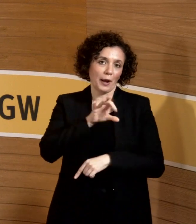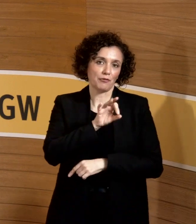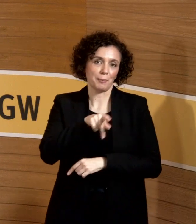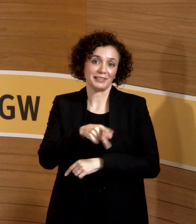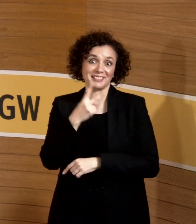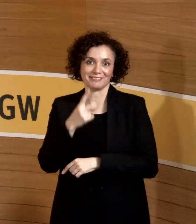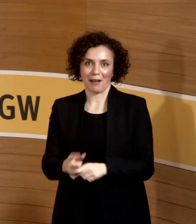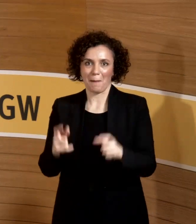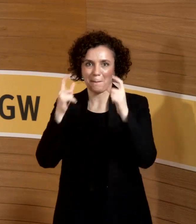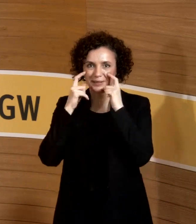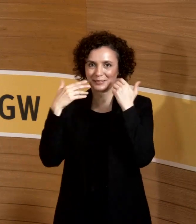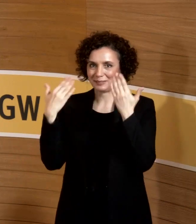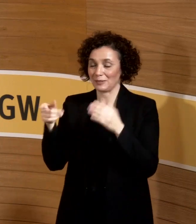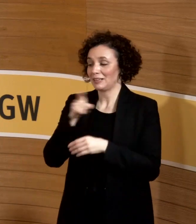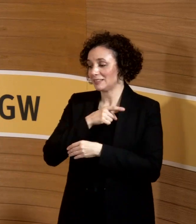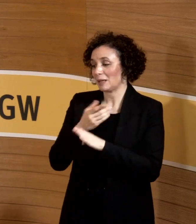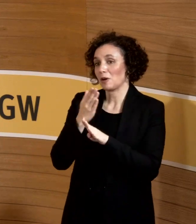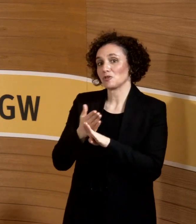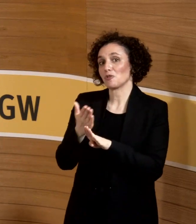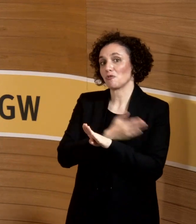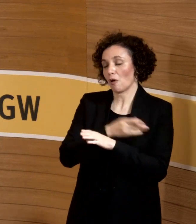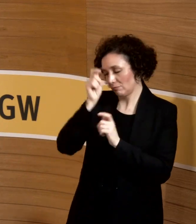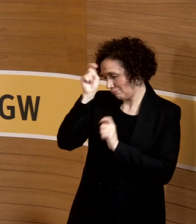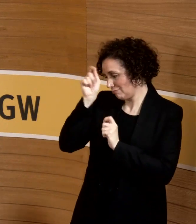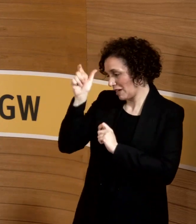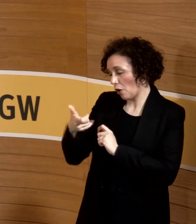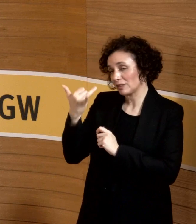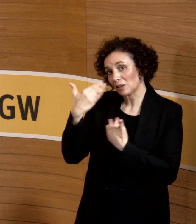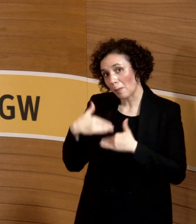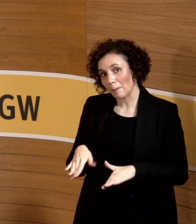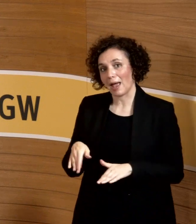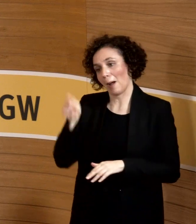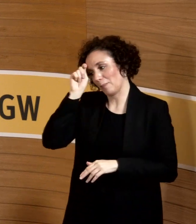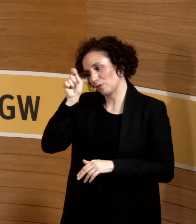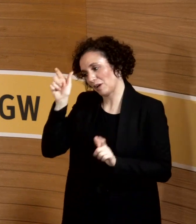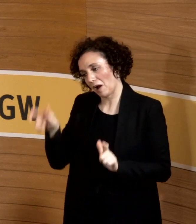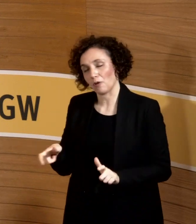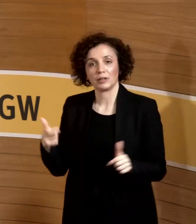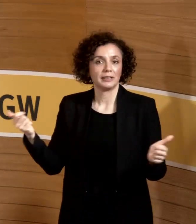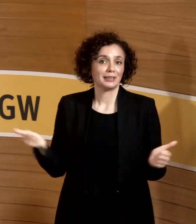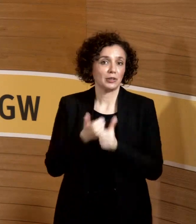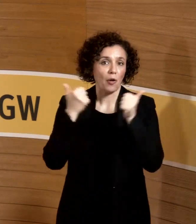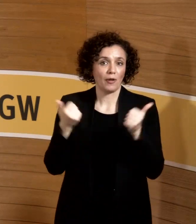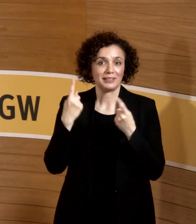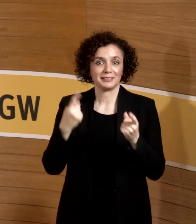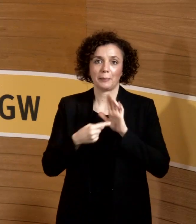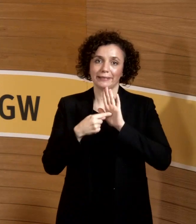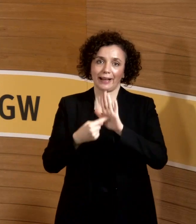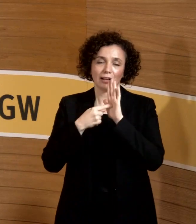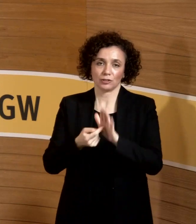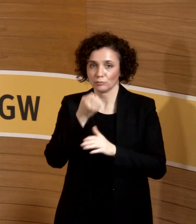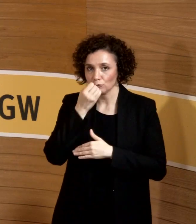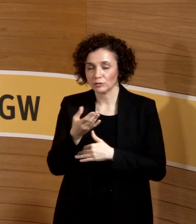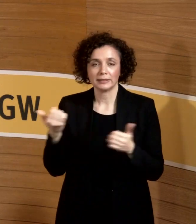Frau Ockmann, ich habe Sie schon vorher bewundert, aber jetzt bewunder ich Sie noch mehr. Also es ist ganz fantastisch, wie Sie das hier dargestellt haben.